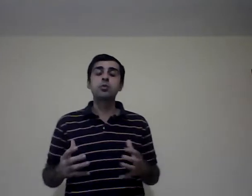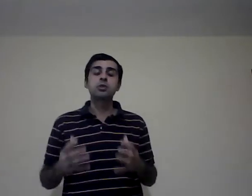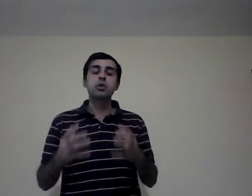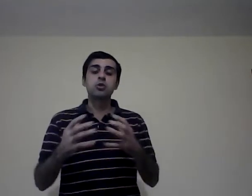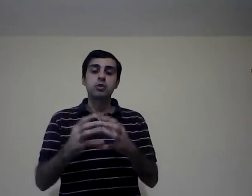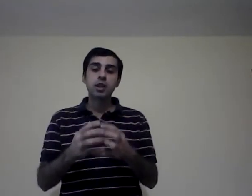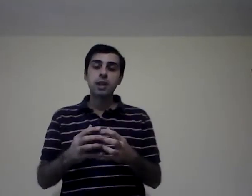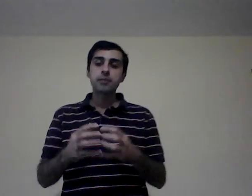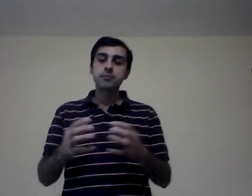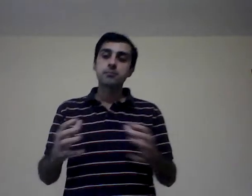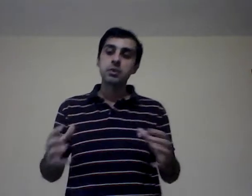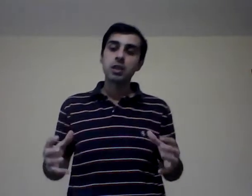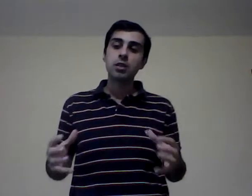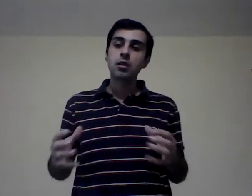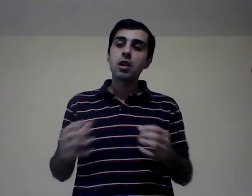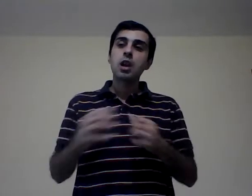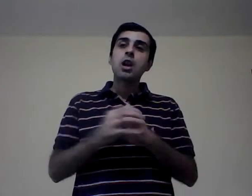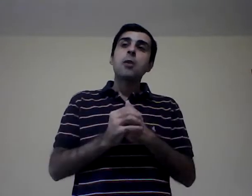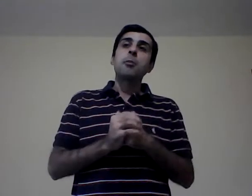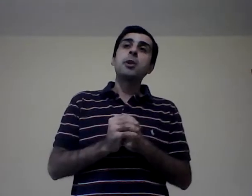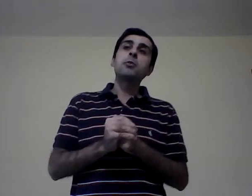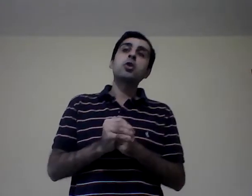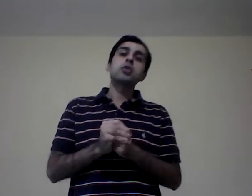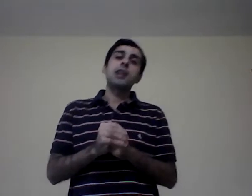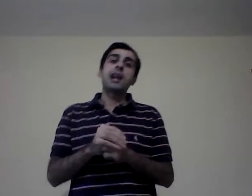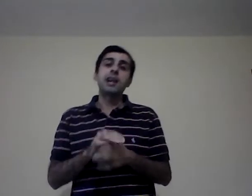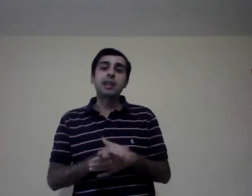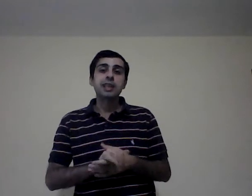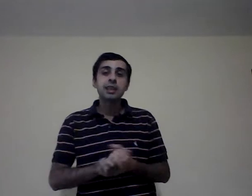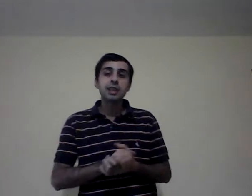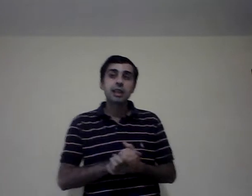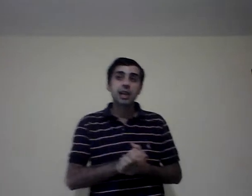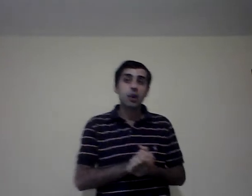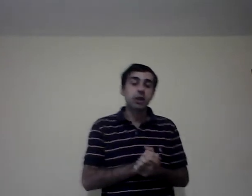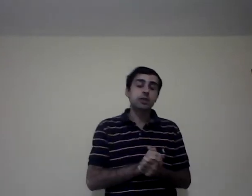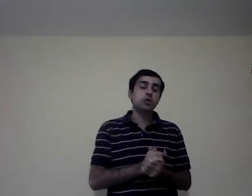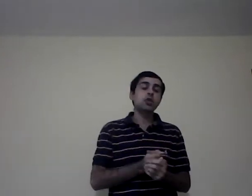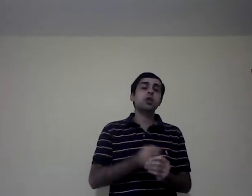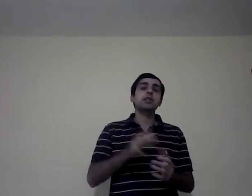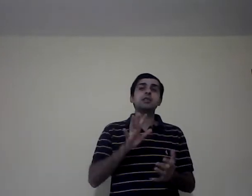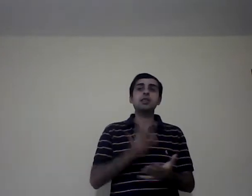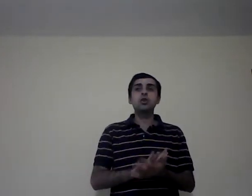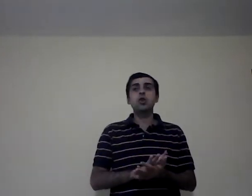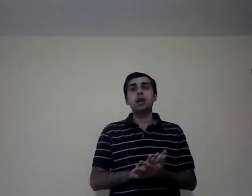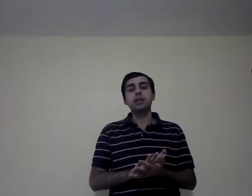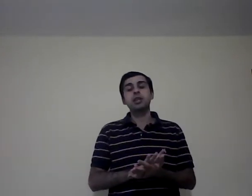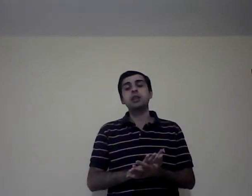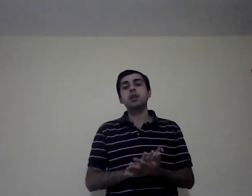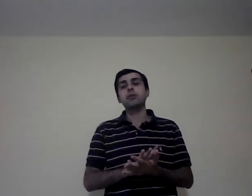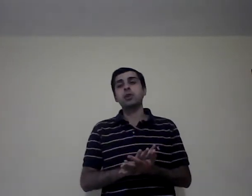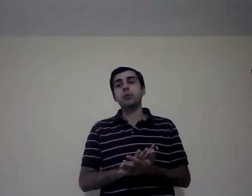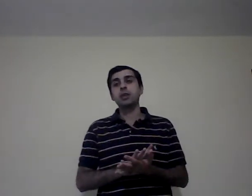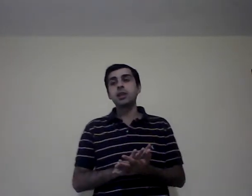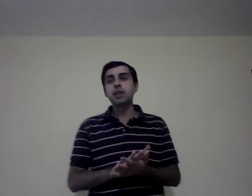ser social? ¿Sí? Vimos las características de las organizaciones, cinco características fundamentales,